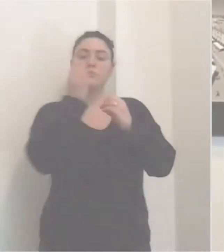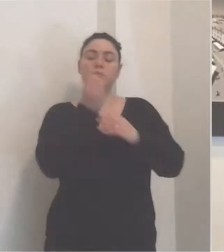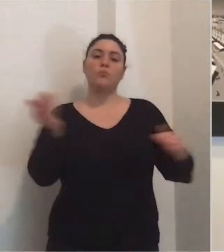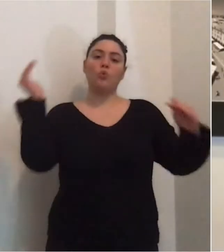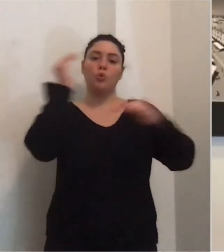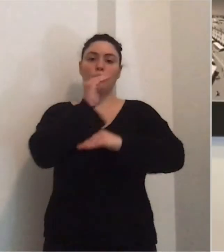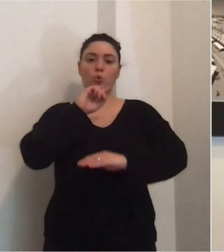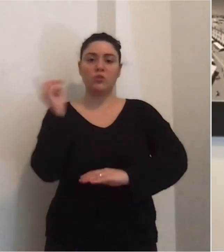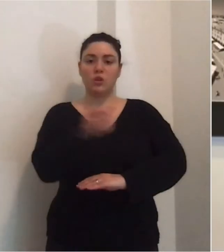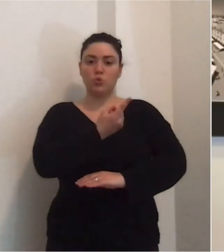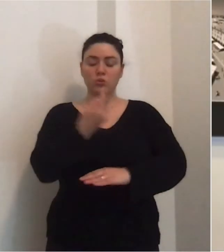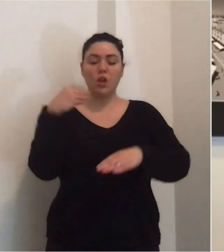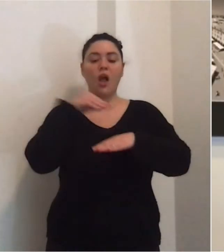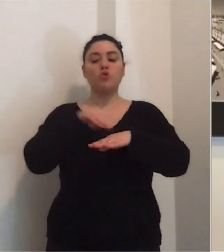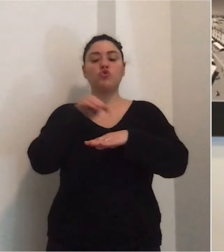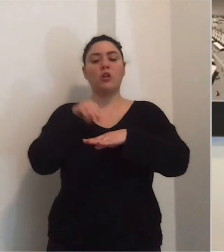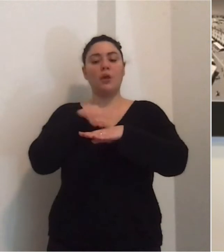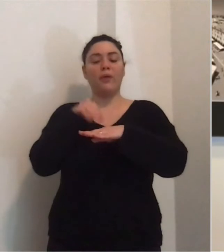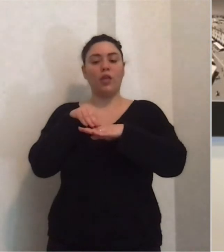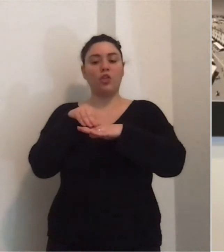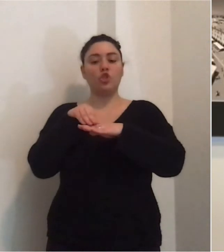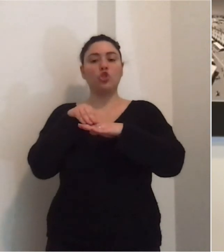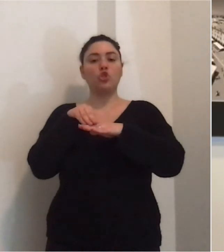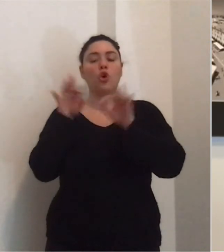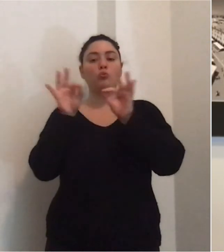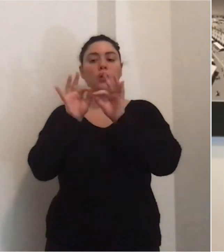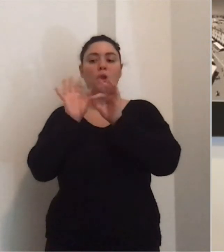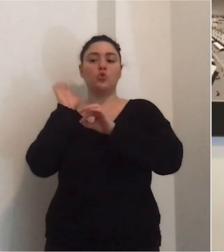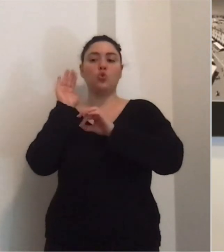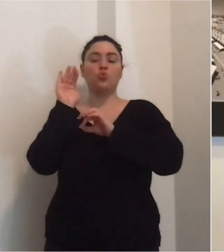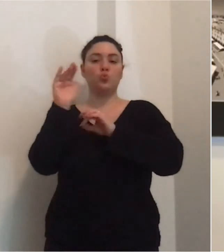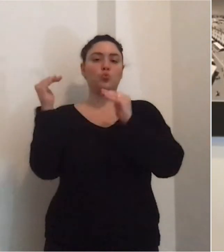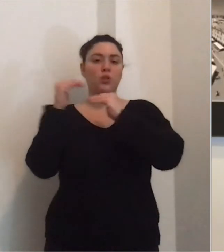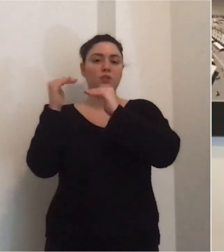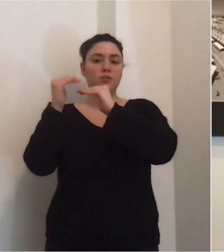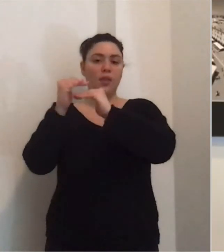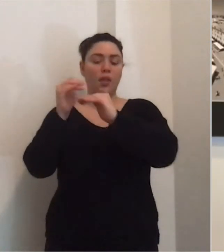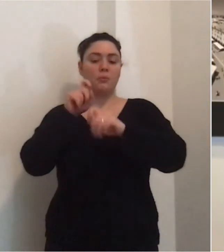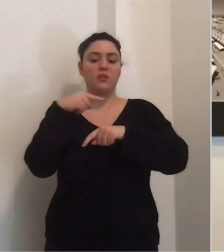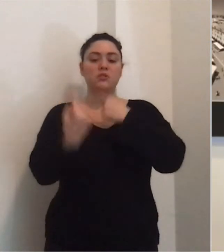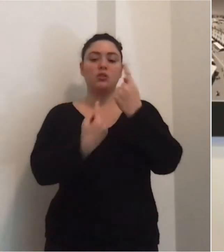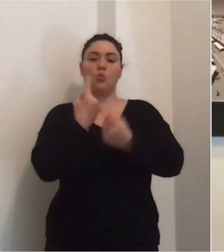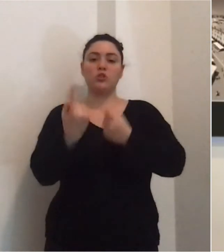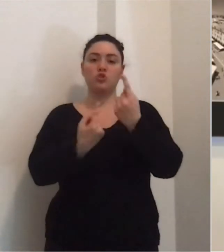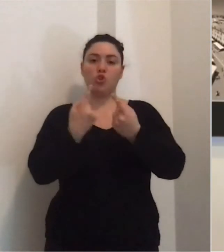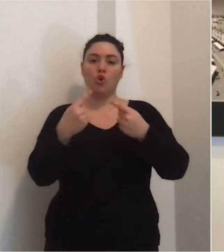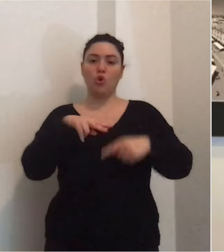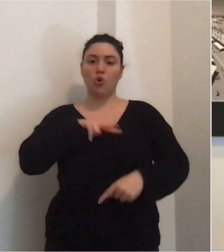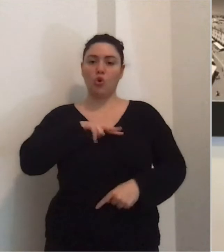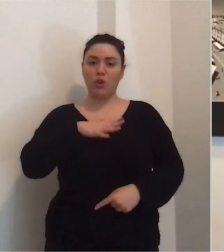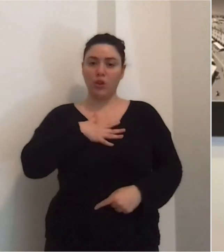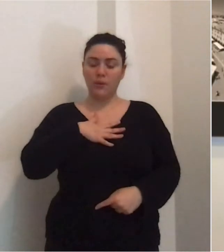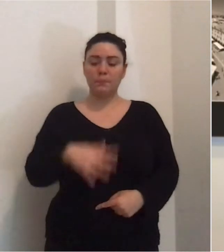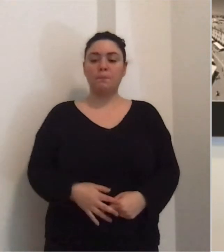Buonasera a tutti, aggiornamento serale della nostra situazione,